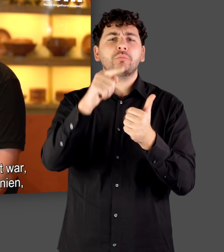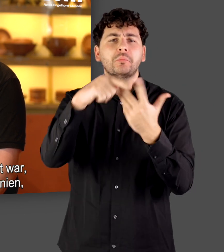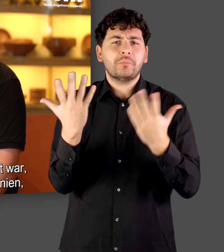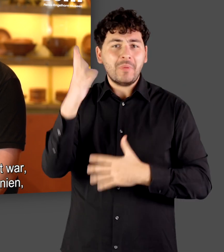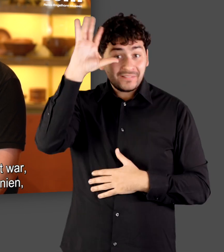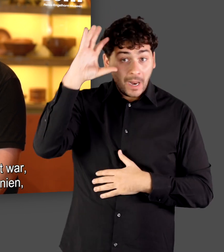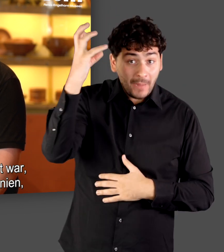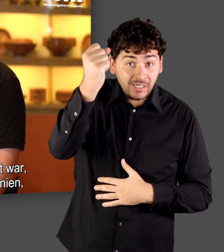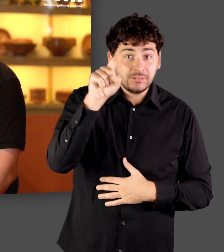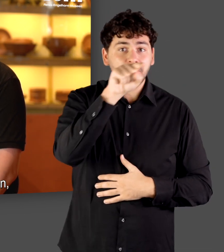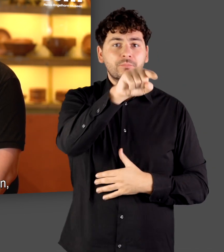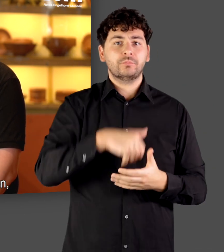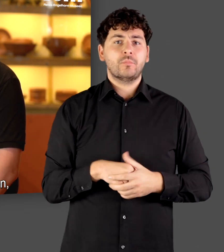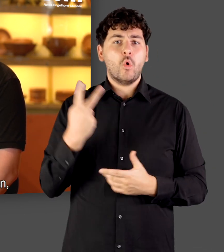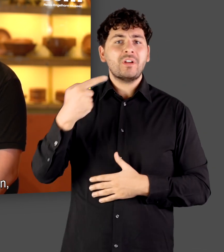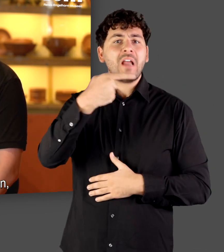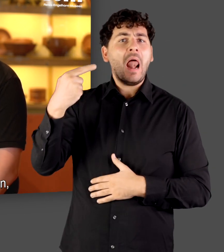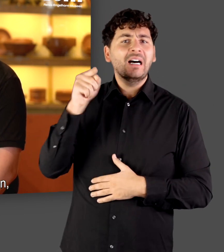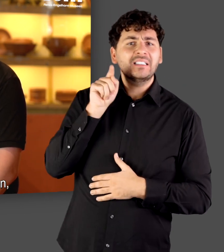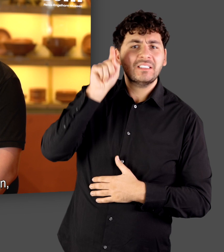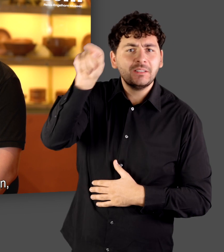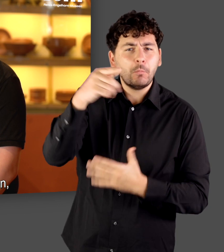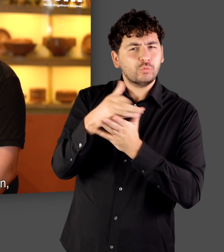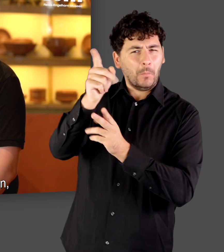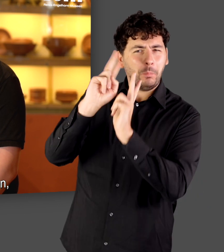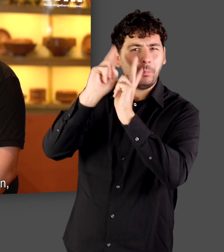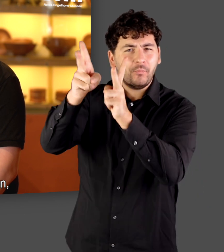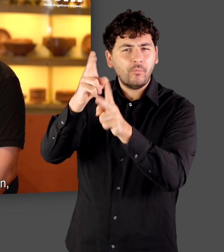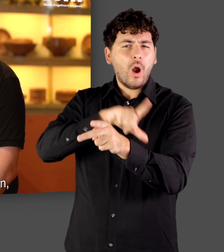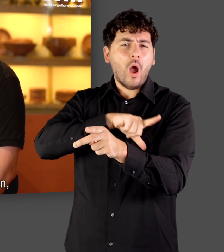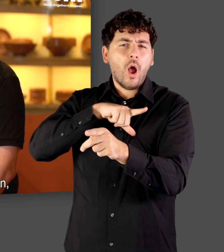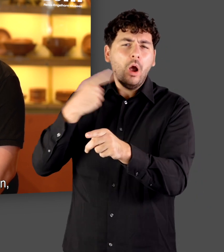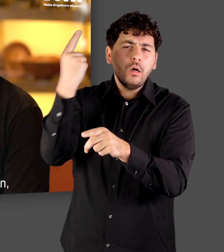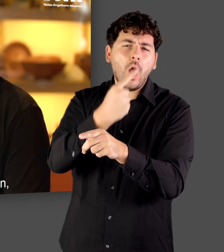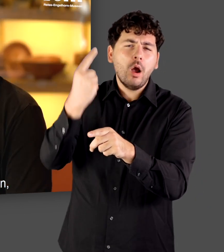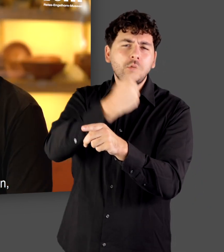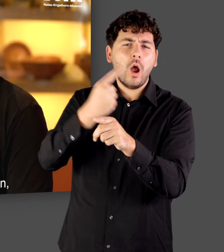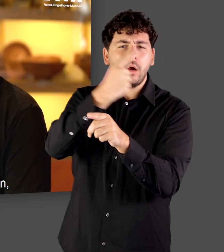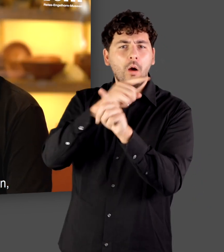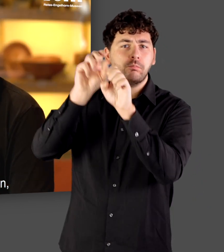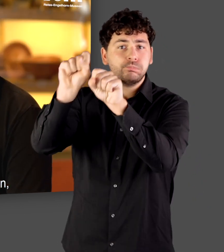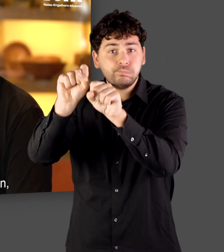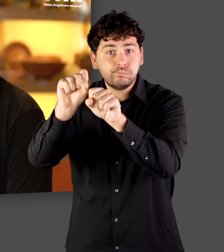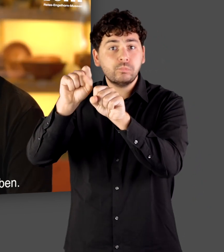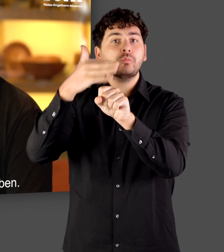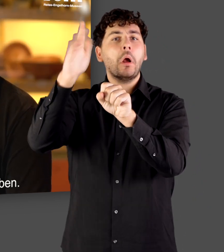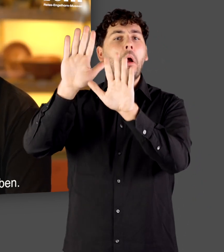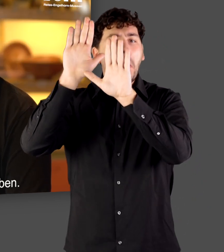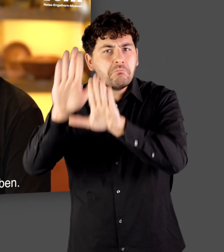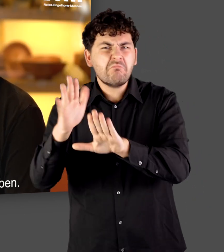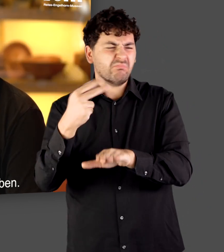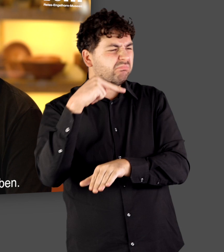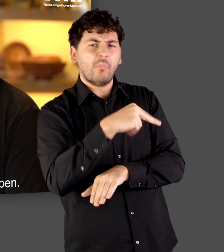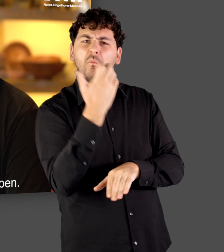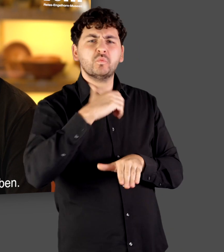Beispiel bei uns hier in Germanien oder auch in Gallien, dann ist der Wunsch, da zu bleiben, vor Ort zu